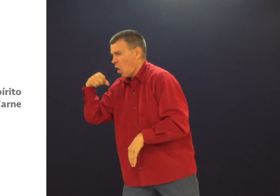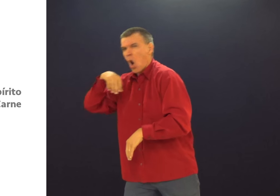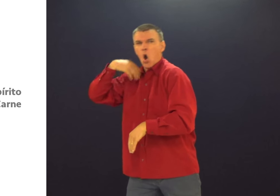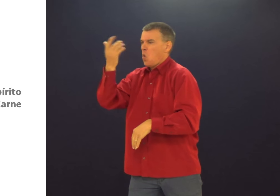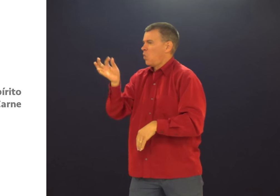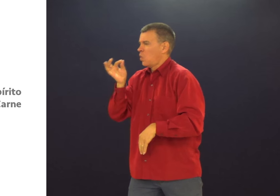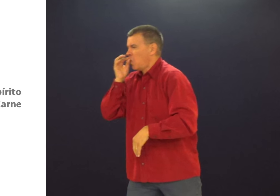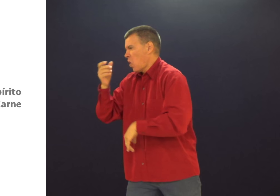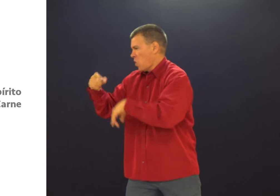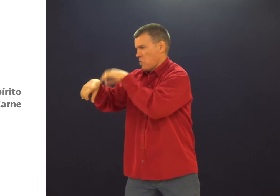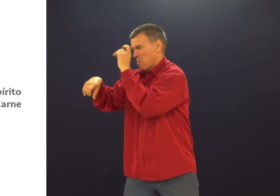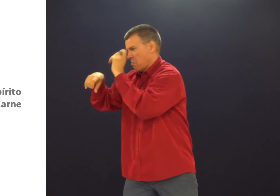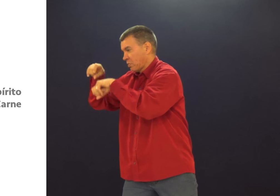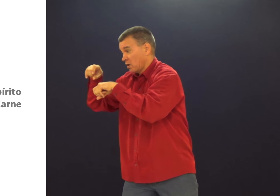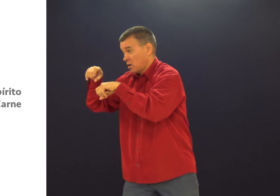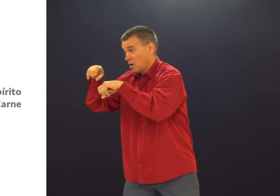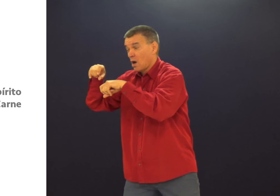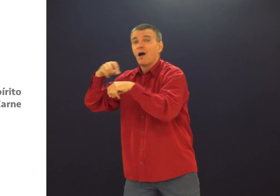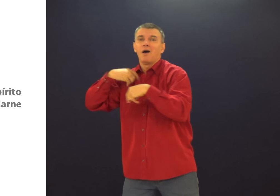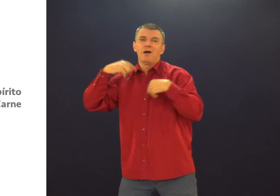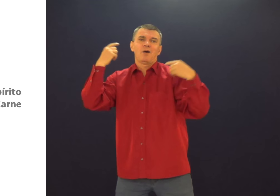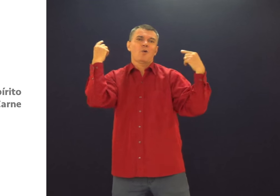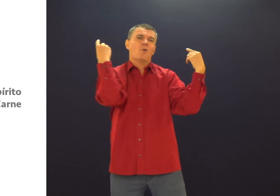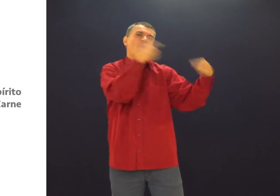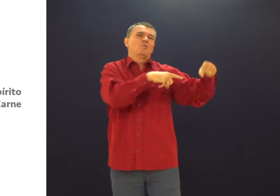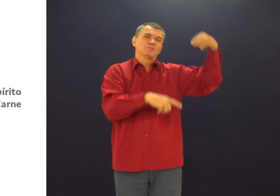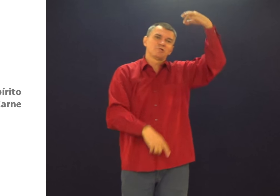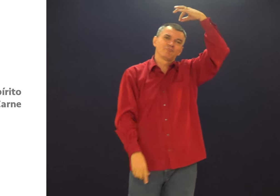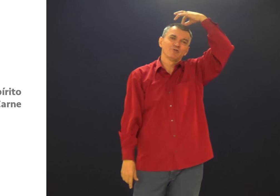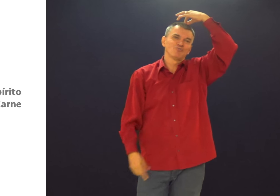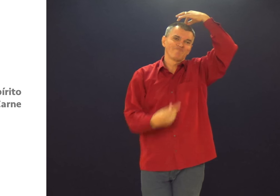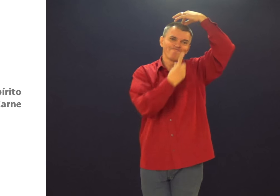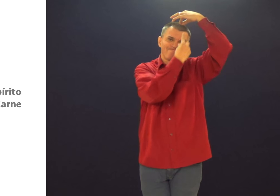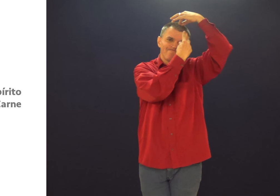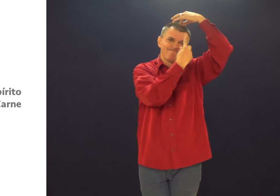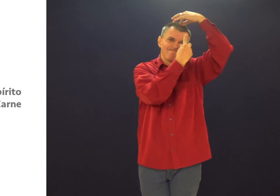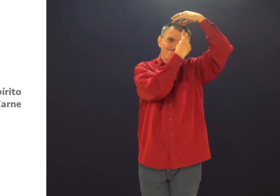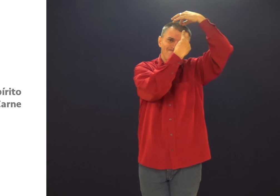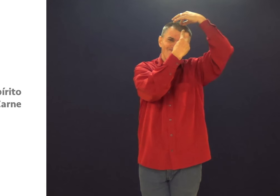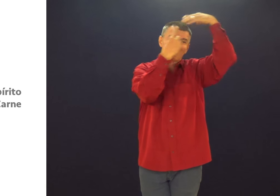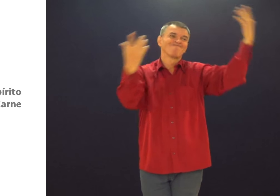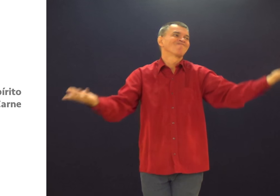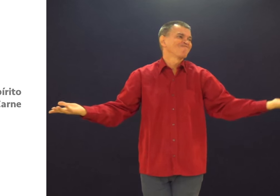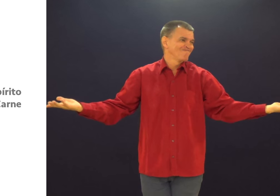Aí você pega, ou toma, ou usa, ou faz. Você foi contra o espírito.